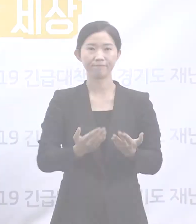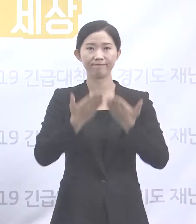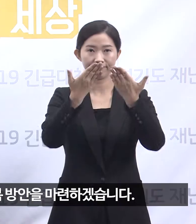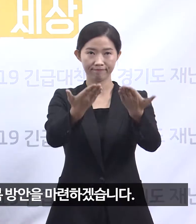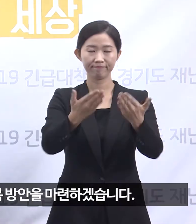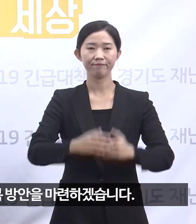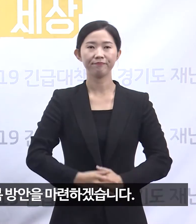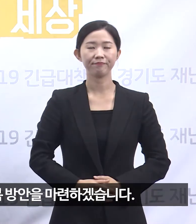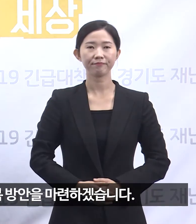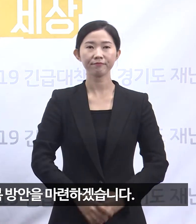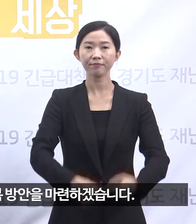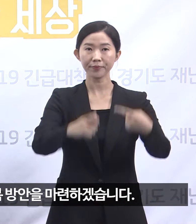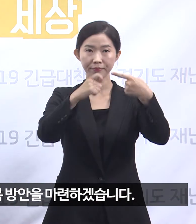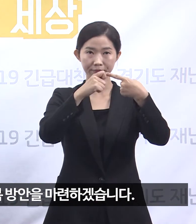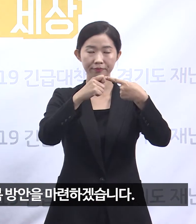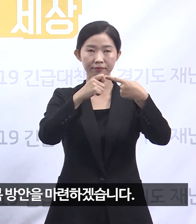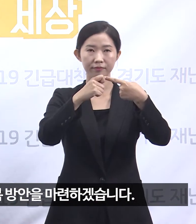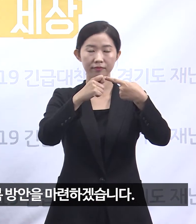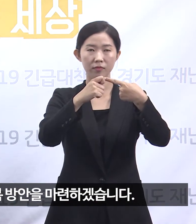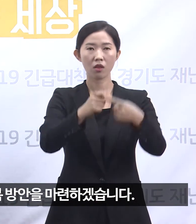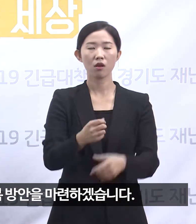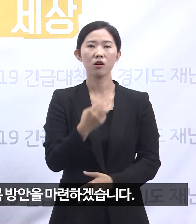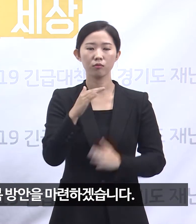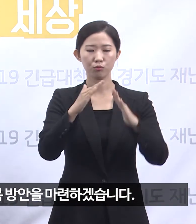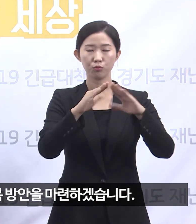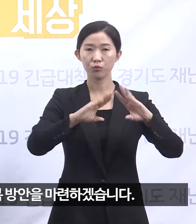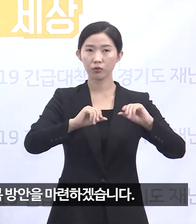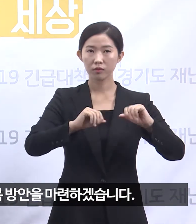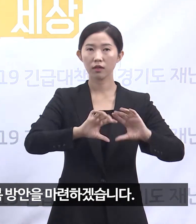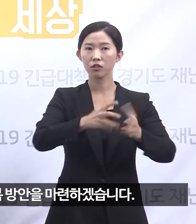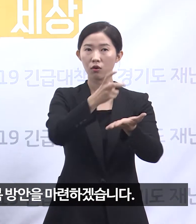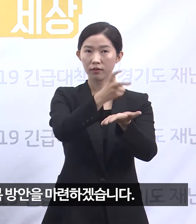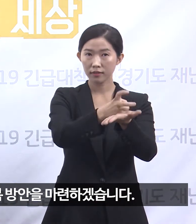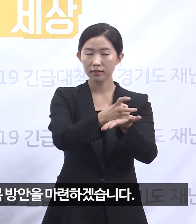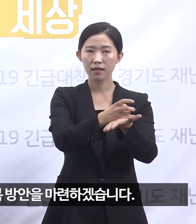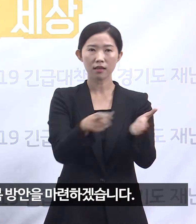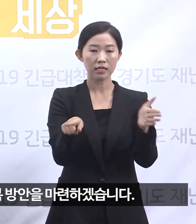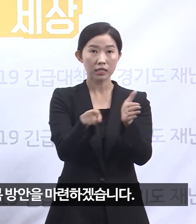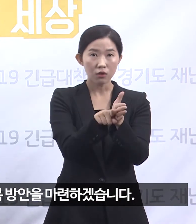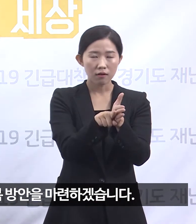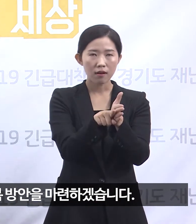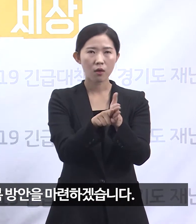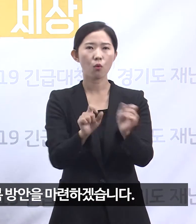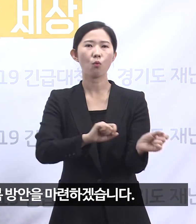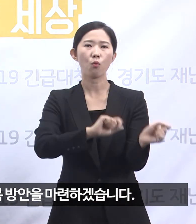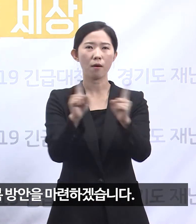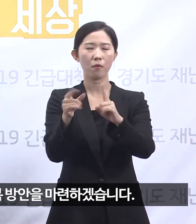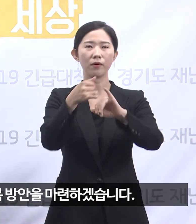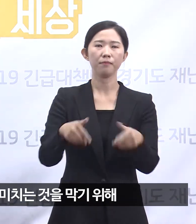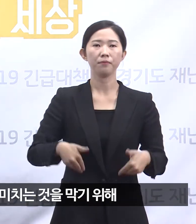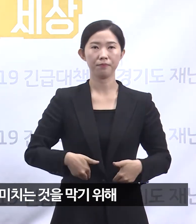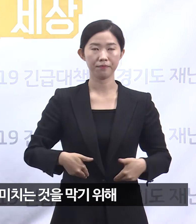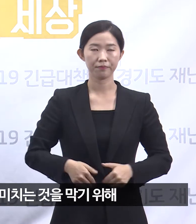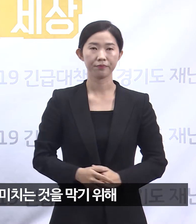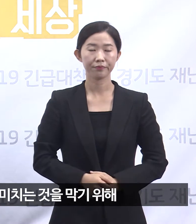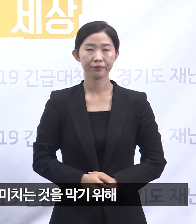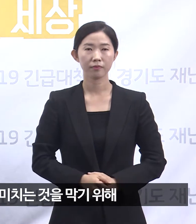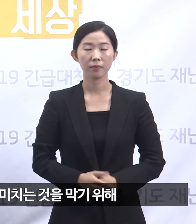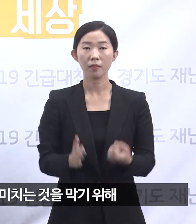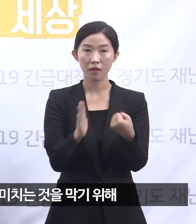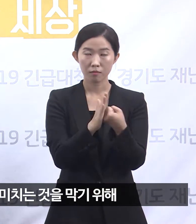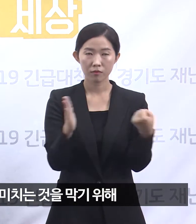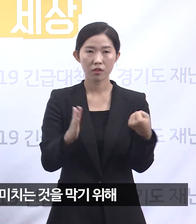첫째로 부동산 정책에 대한 신뢰 회복 방안을 마련하겠습니다. 정책